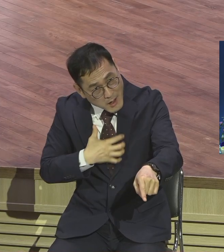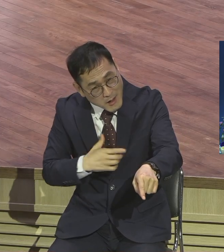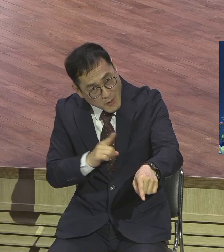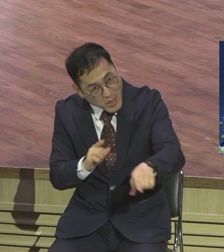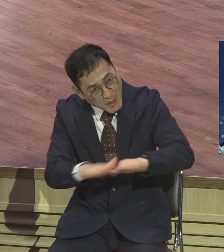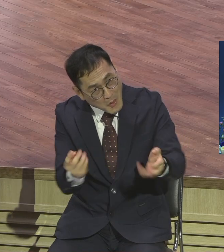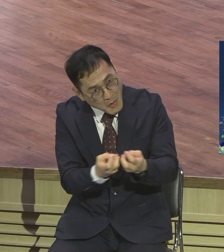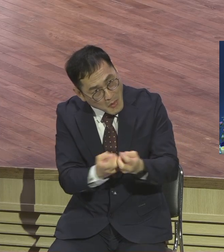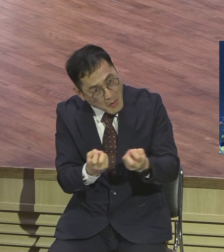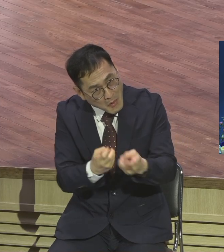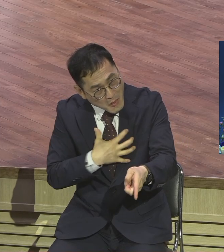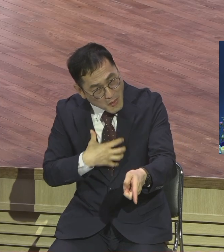염려가 돼가지고